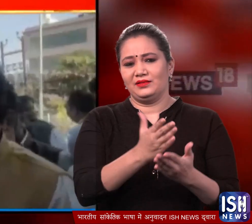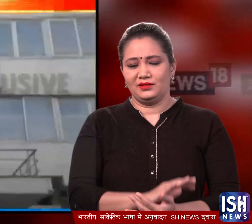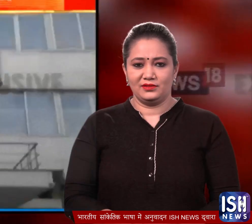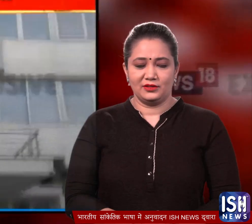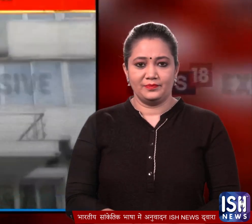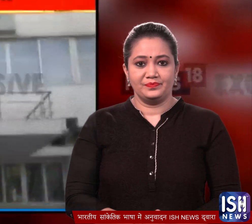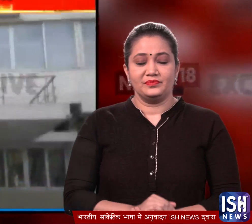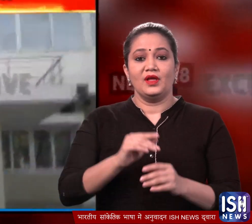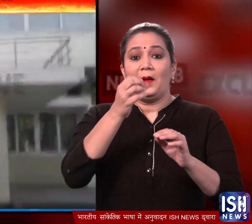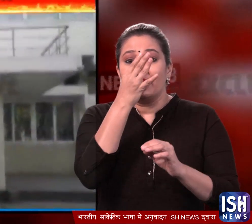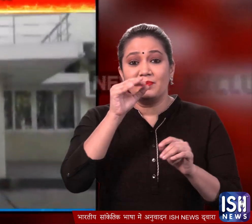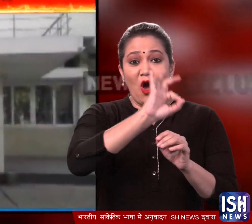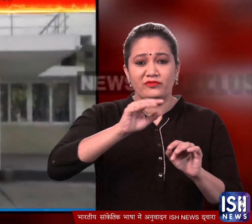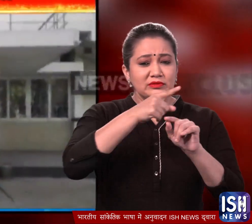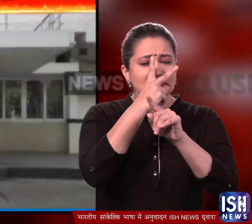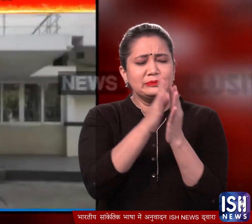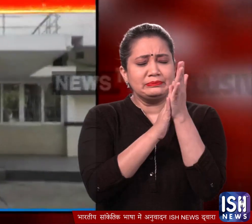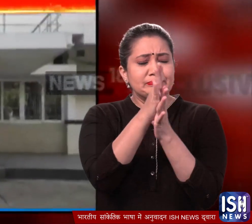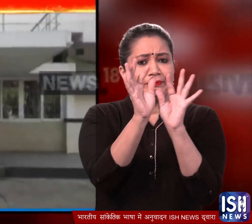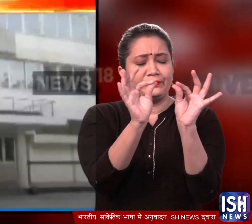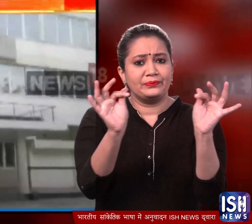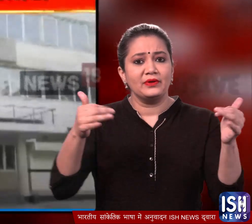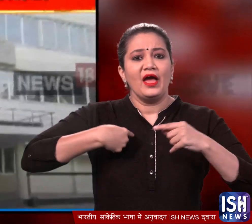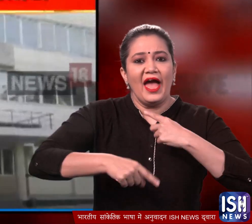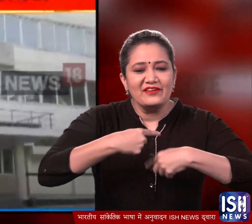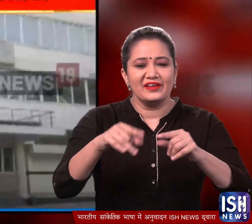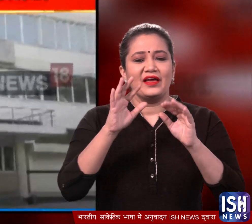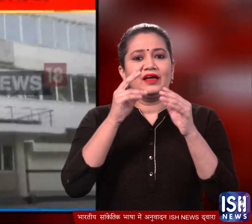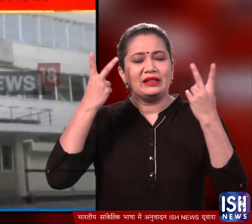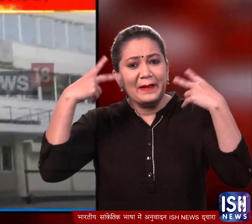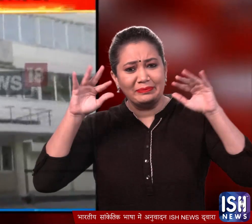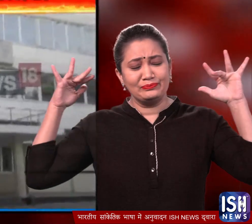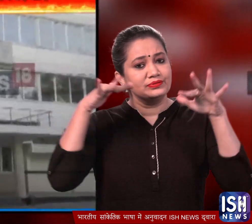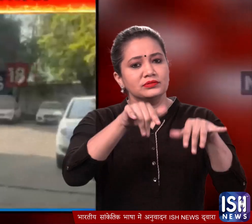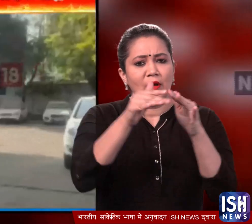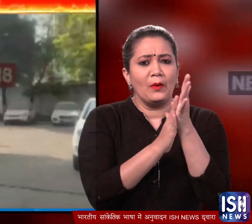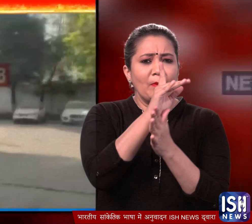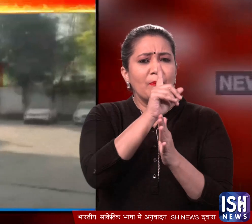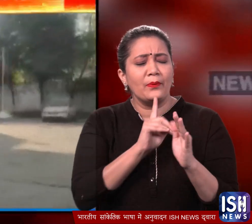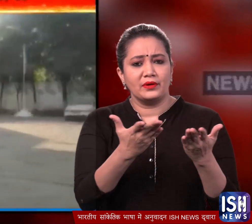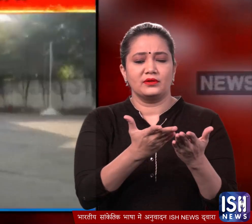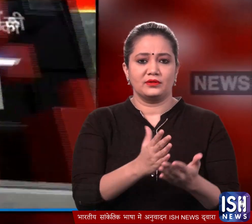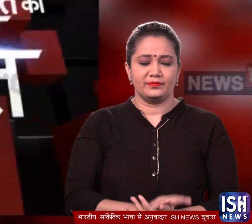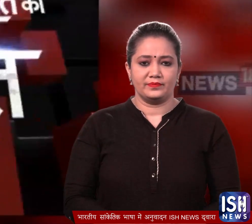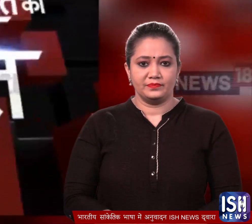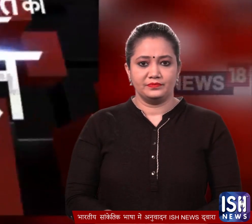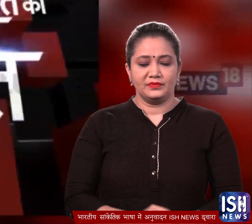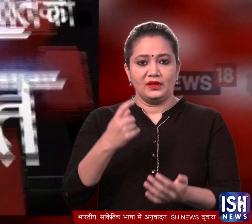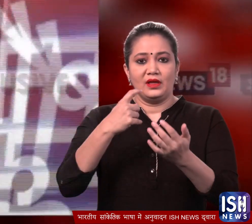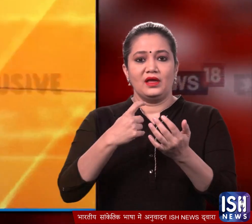चुनाव नतीजों का असर बीजेपी दफ्तर पर साफ साफ नजर आया। रोजाना की गहमा गहमी गायब हो गई और हर तरफ सन्नाटा पसरा रहा। राजिस्तान